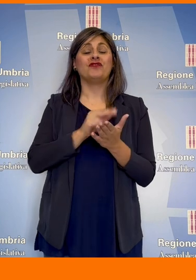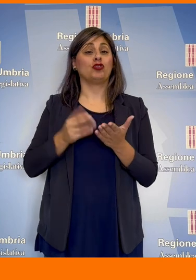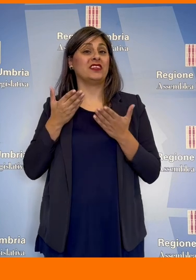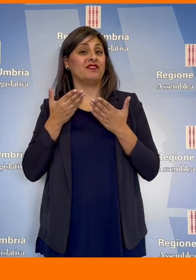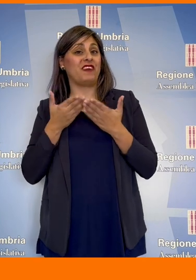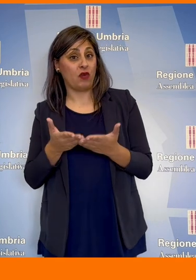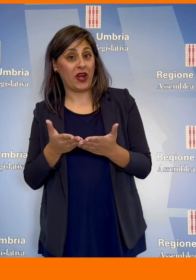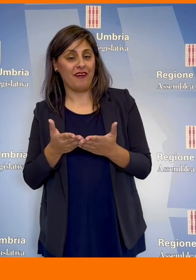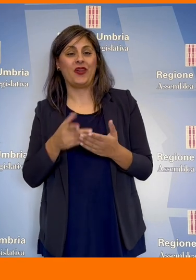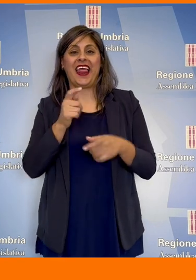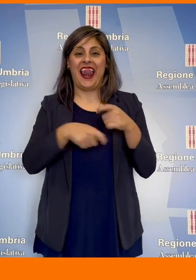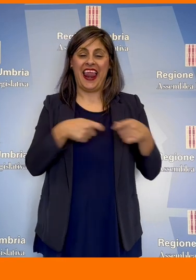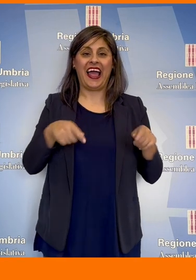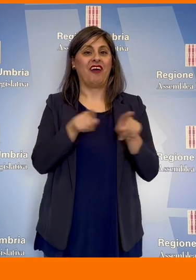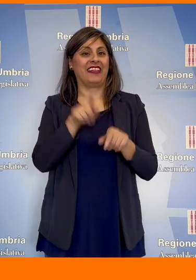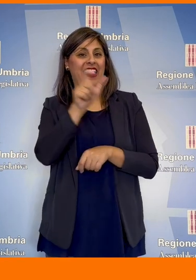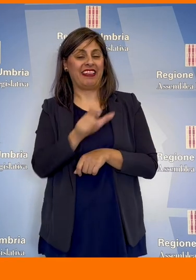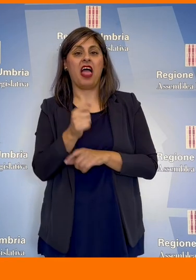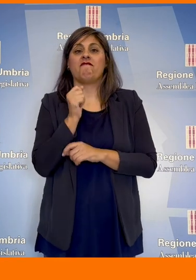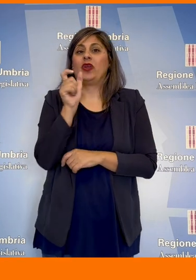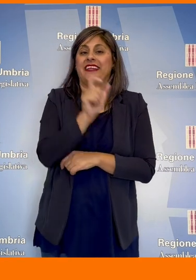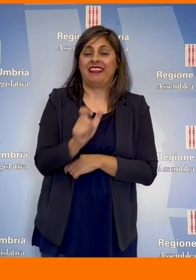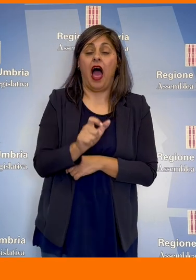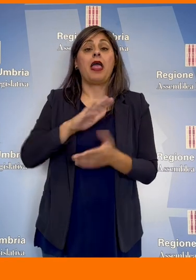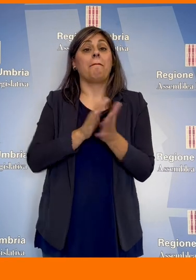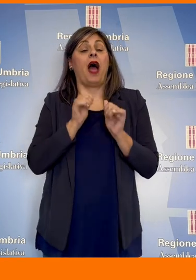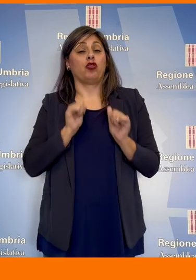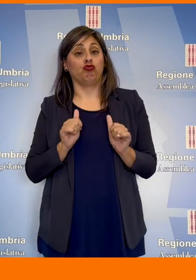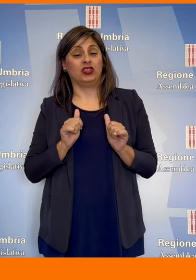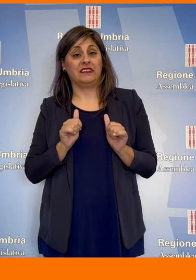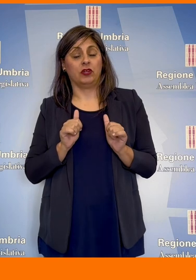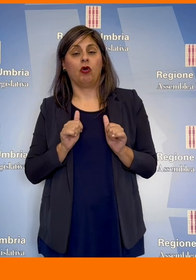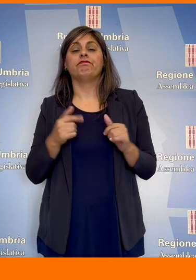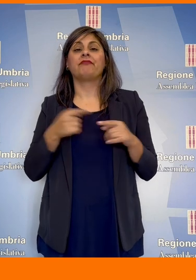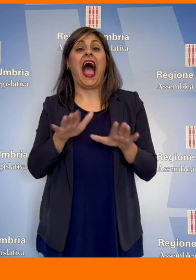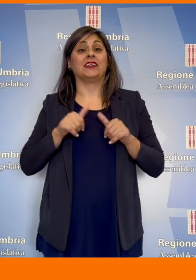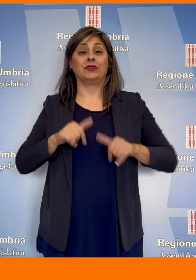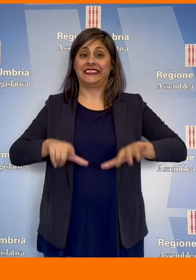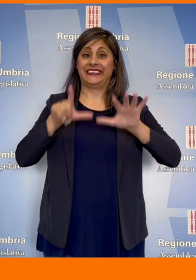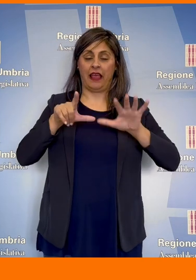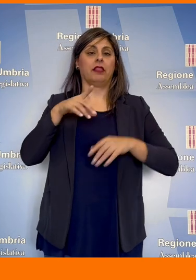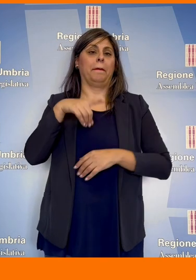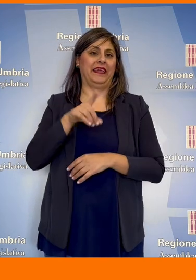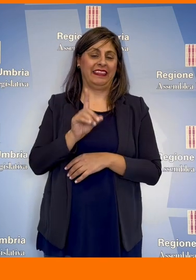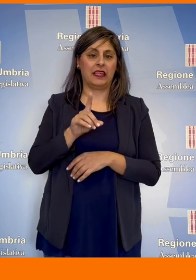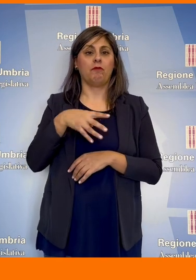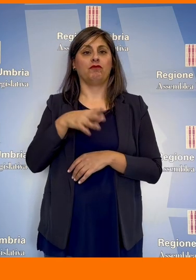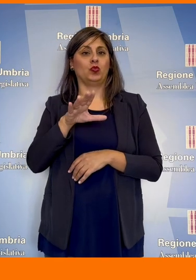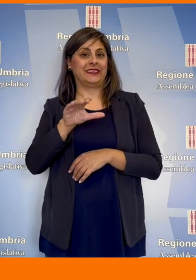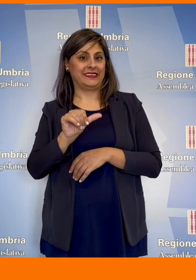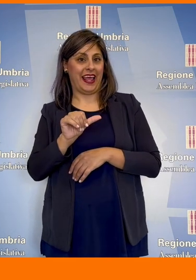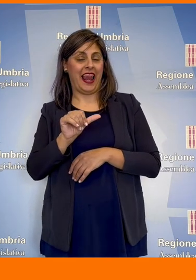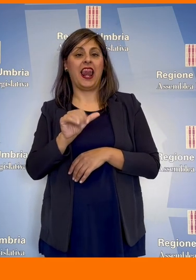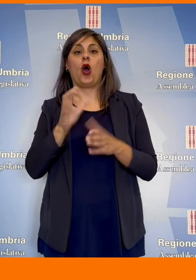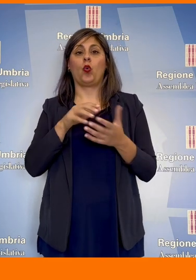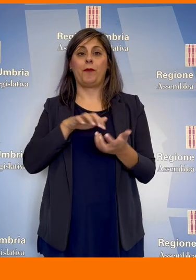favorevoli, Lega, Fratelli d'Italia, Forza Italia e Patto Civico, 7 gli astenuti, Partito Democratico, Movimento 5